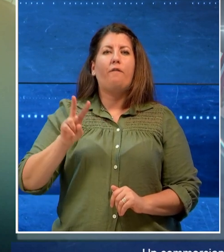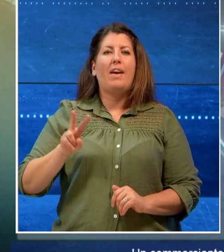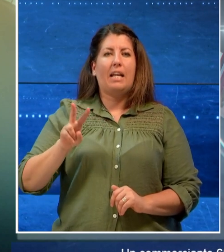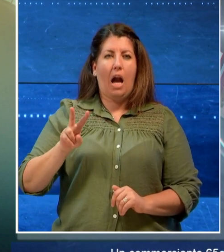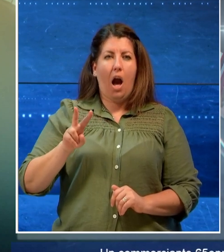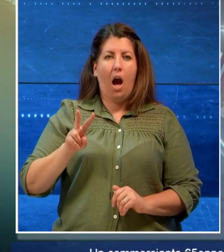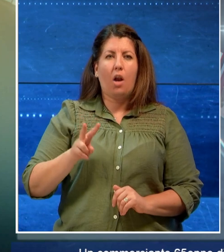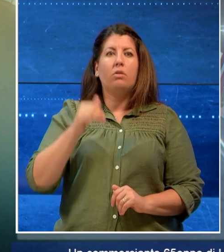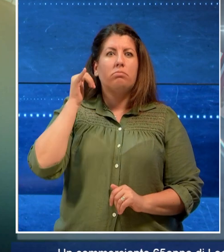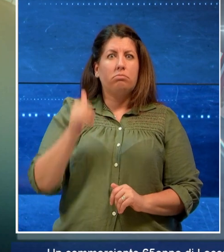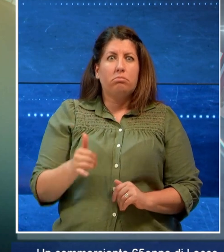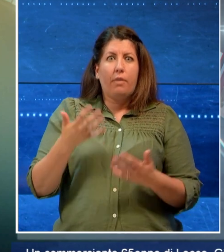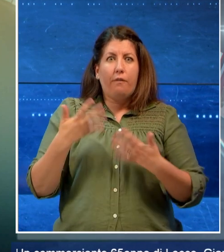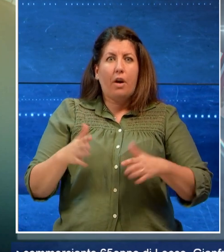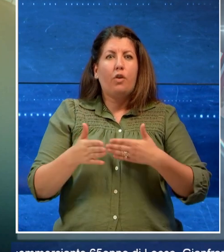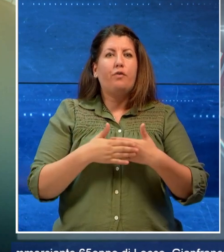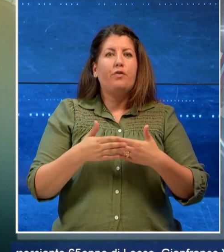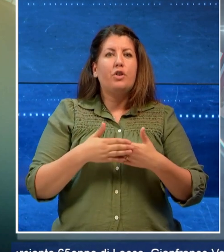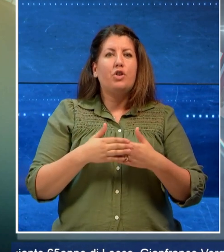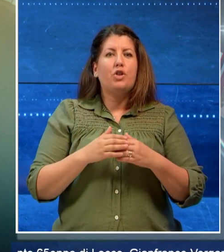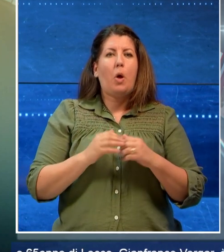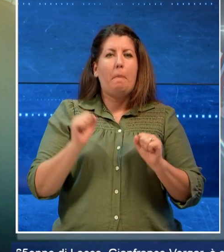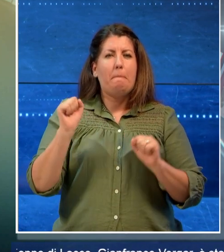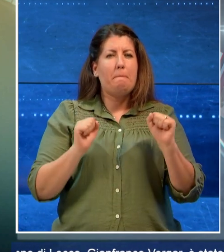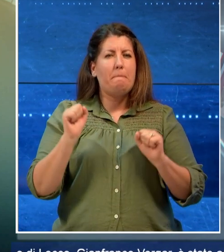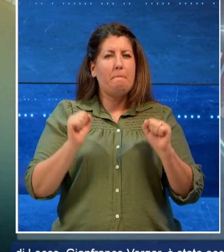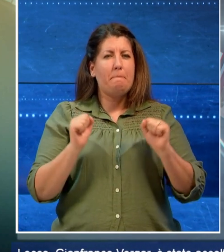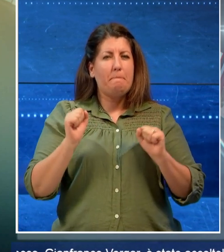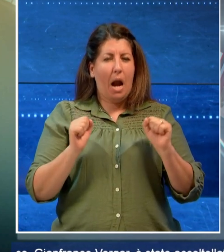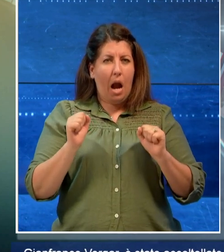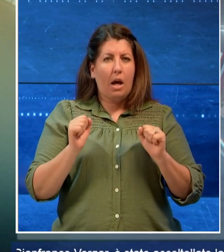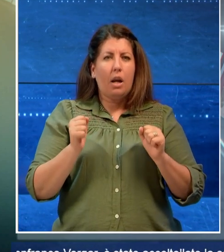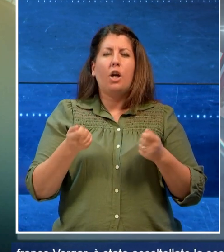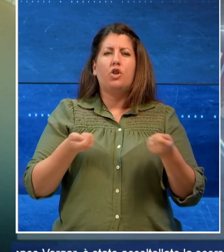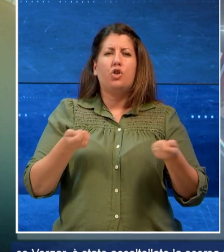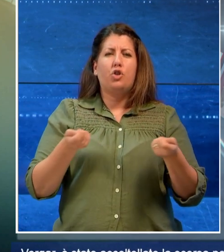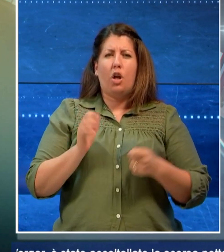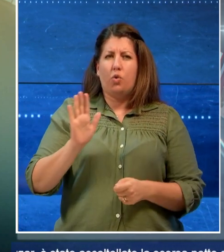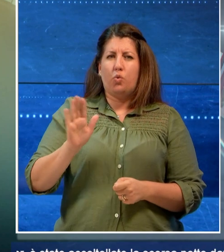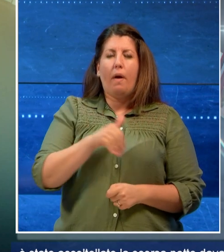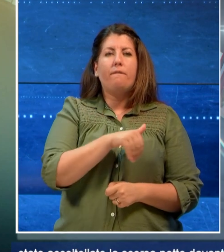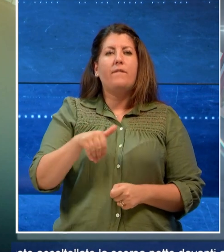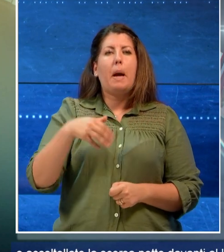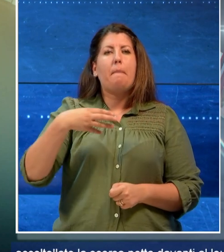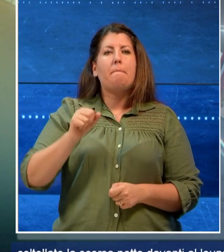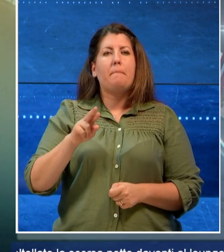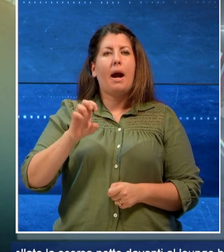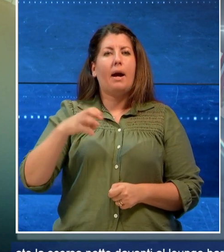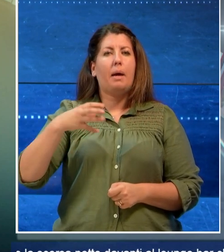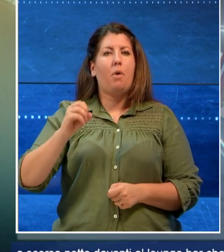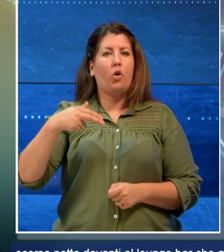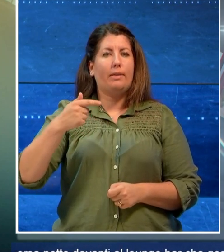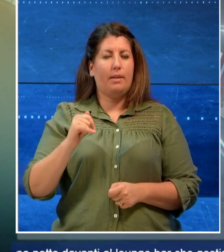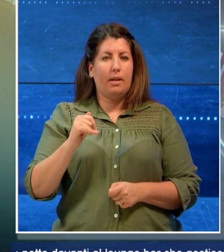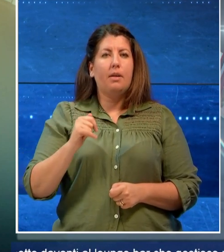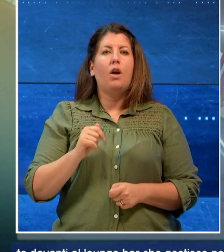accoltellato davanti al lounge bar che gestisce nel cuore della Movida in via Maremonti. L